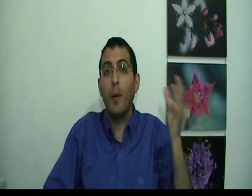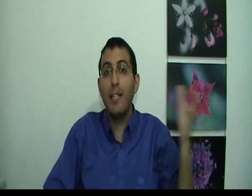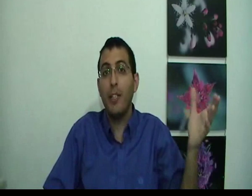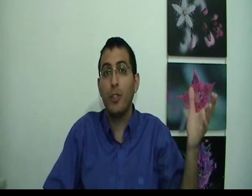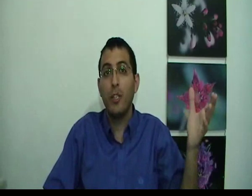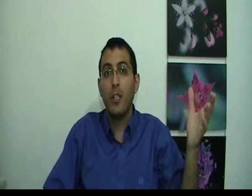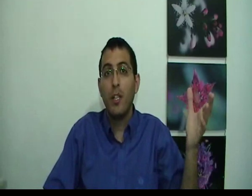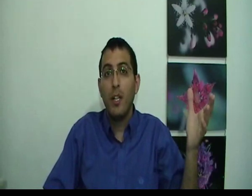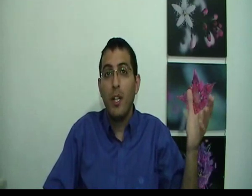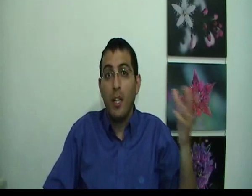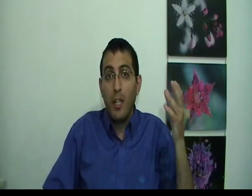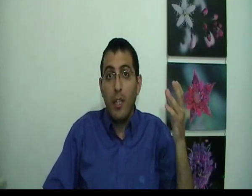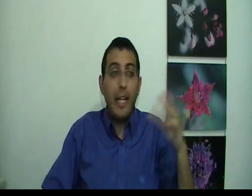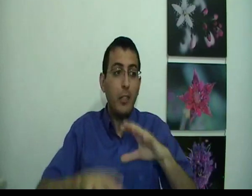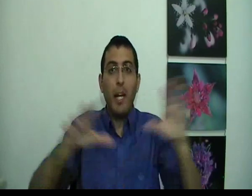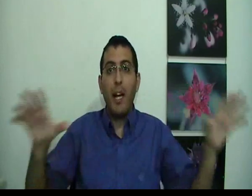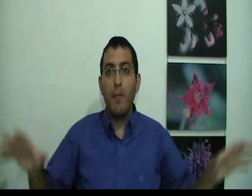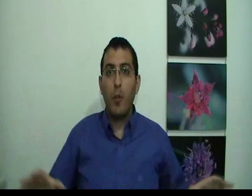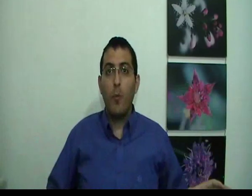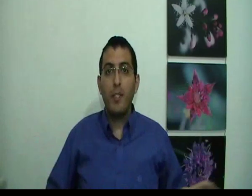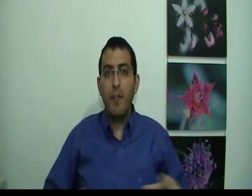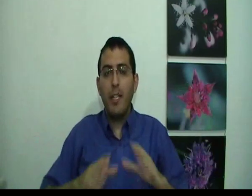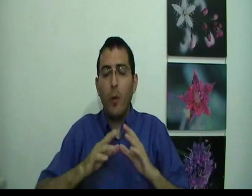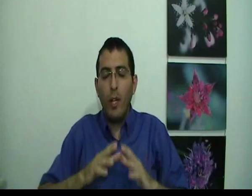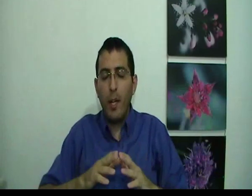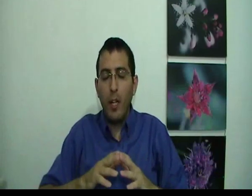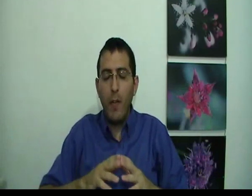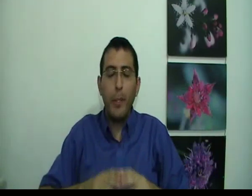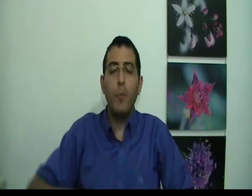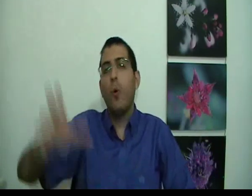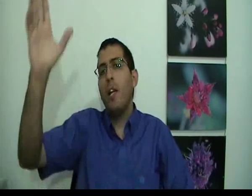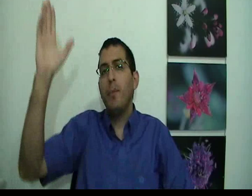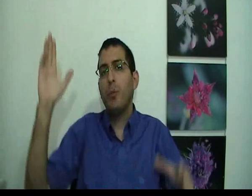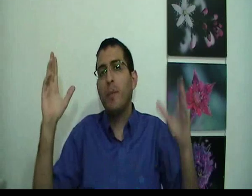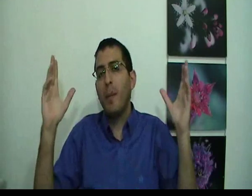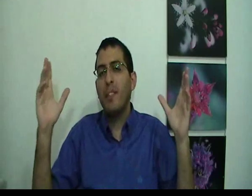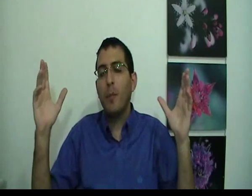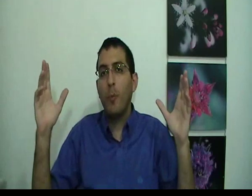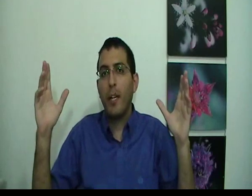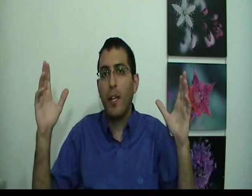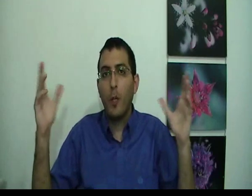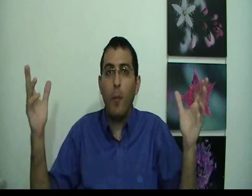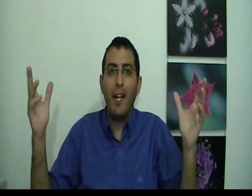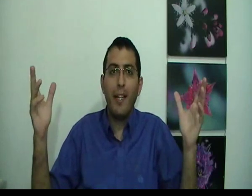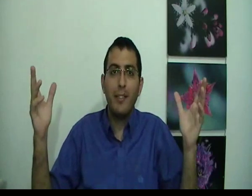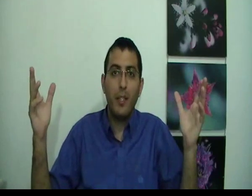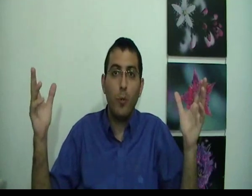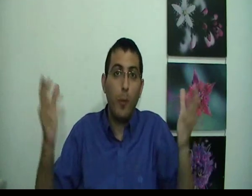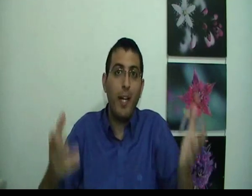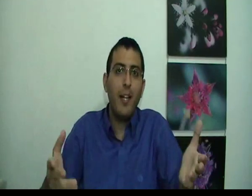חדש יש מרחב מקום עכשיו בן אדם חולם חלום ופתאום הוא חולם שהוא נמצא באיזה מקום אחר המקום האחר הזה הוא לא בהכרח